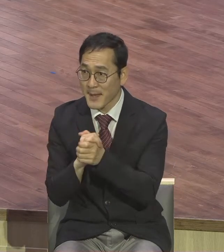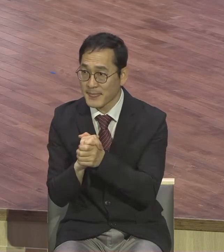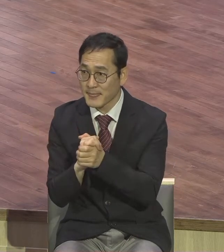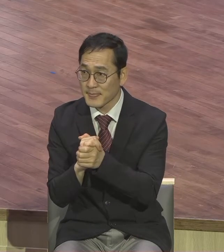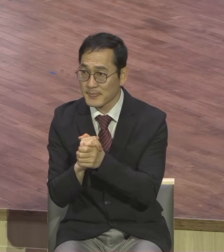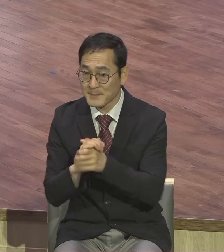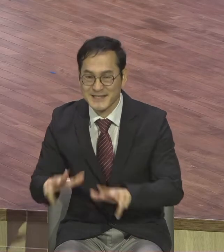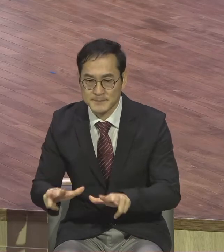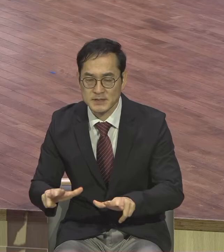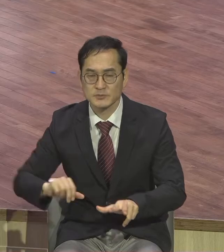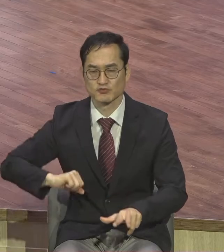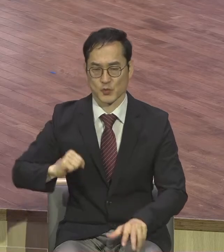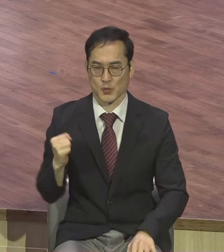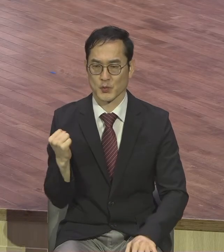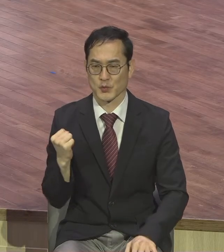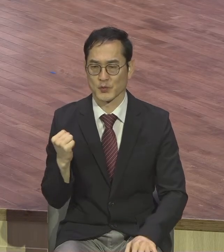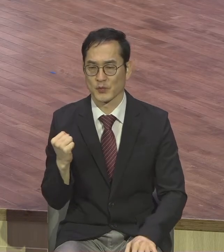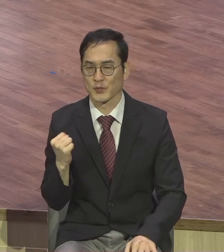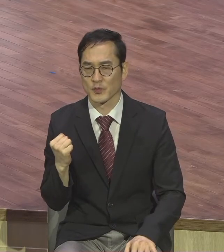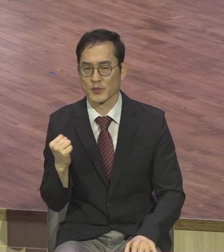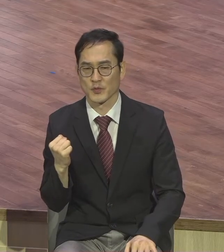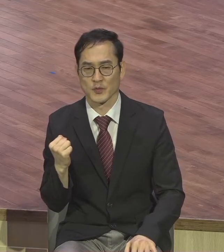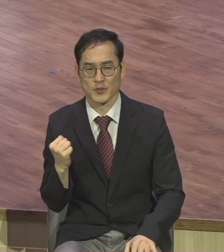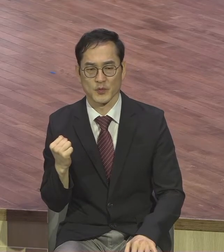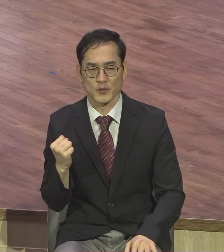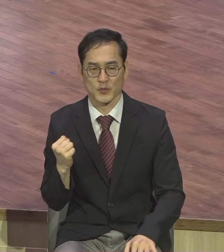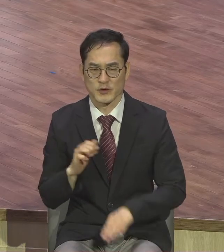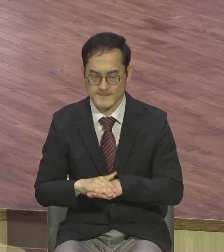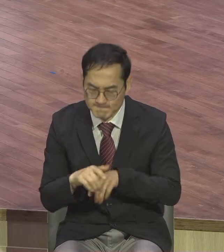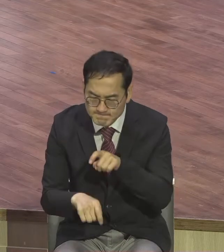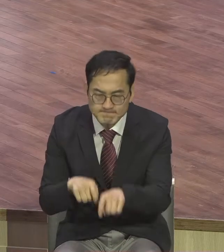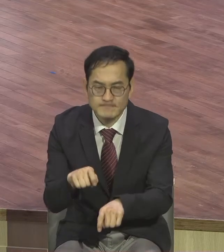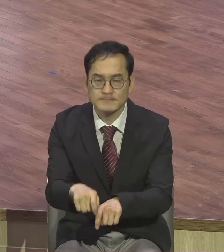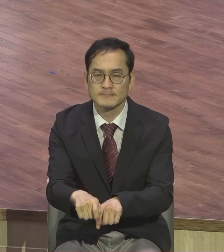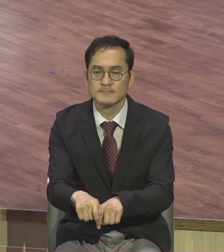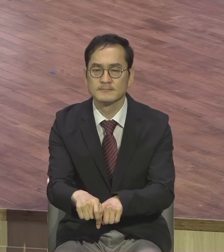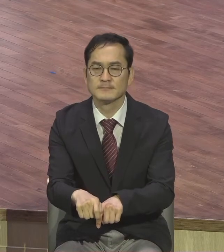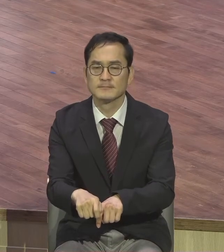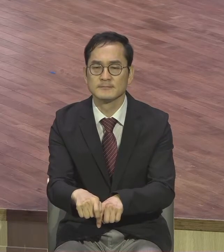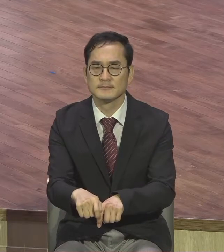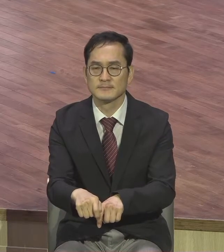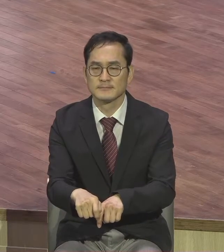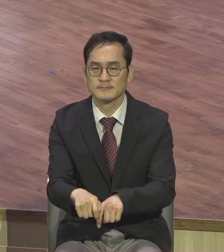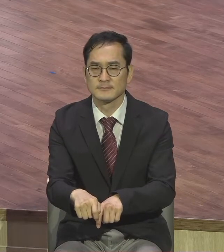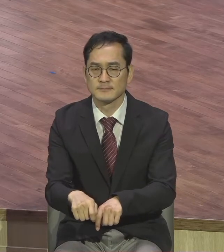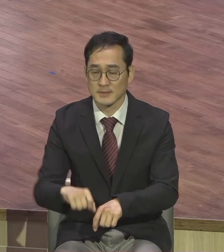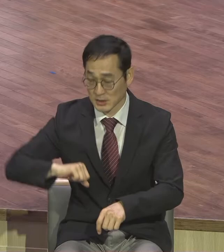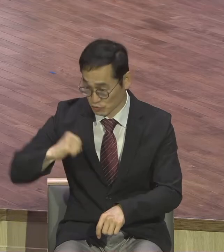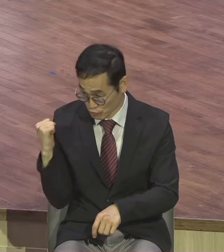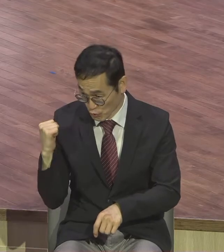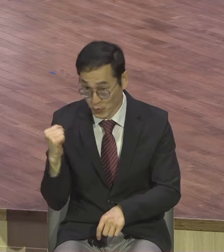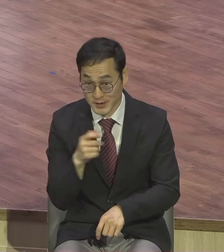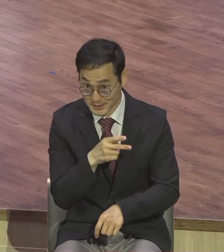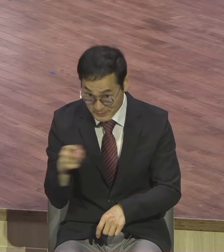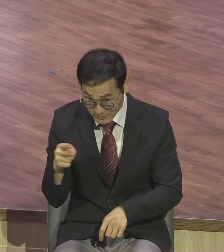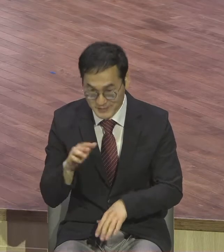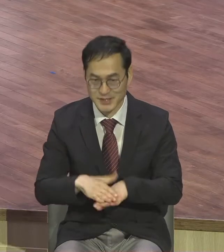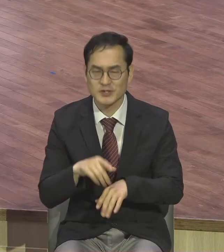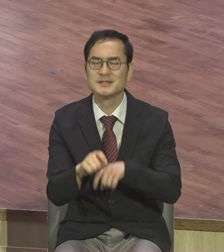떨어지는 순간에 그대로 실행을 해요. 순종이 뭡니까? 실행입니다. 실행하지 않으면 첫째